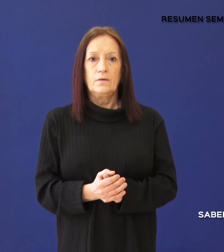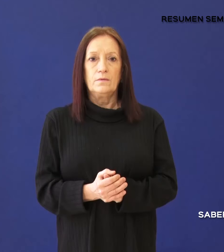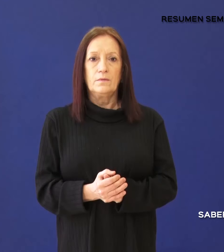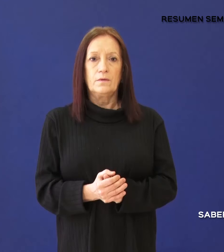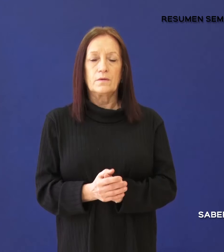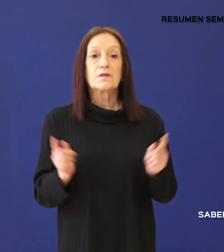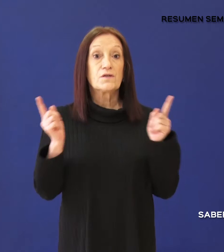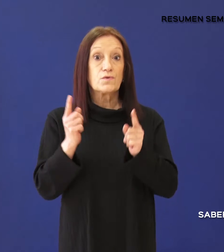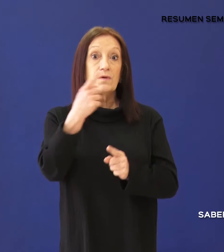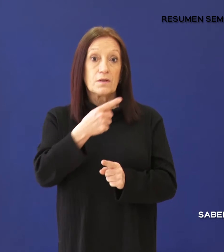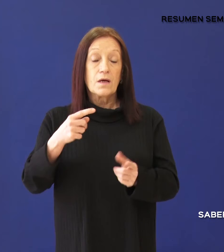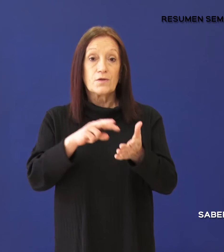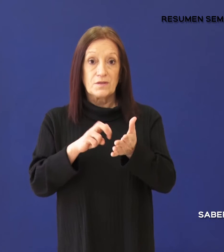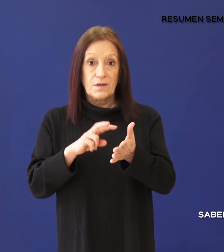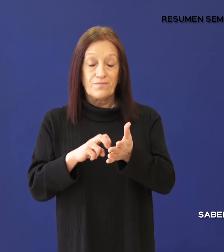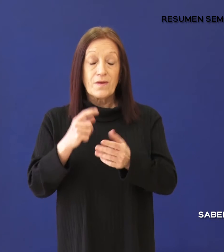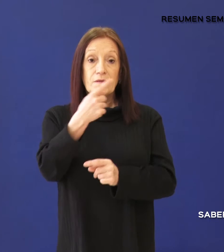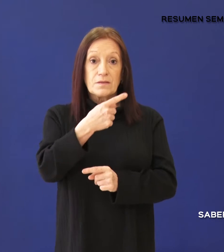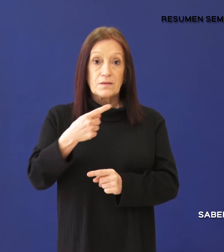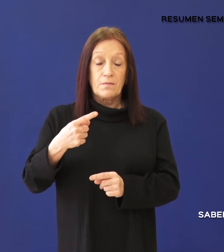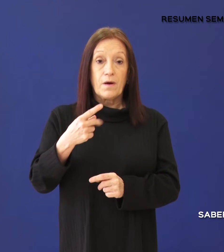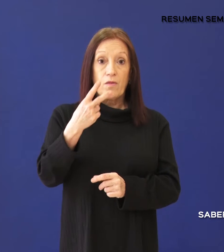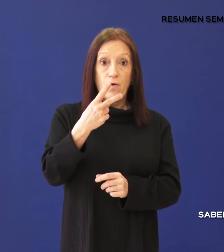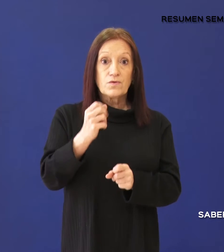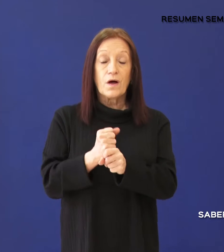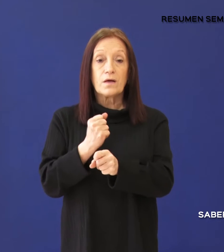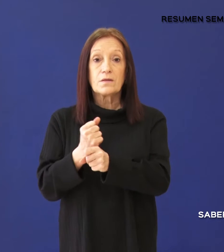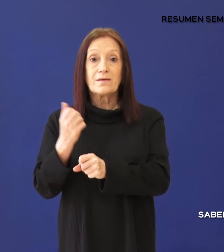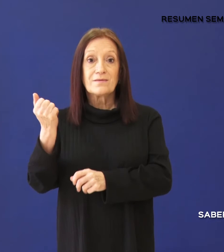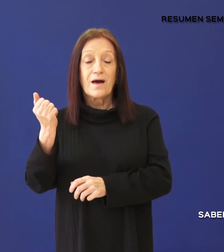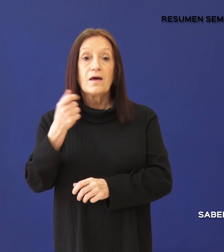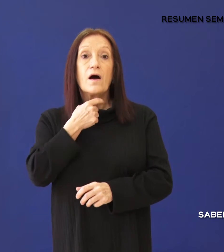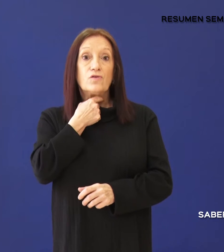Resumen semanal de noticias, semana del 2 al 6 de agosto.